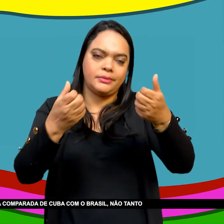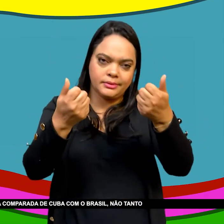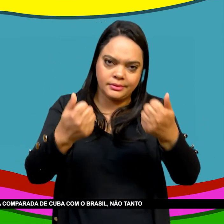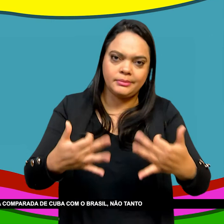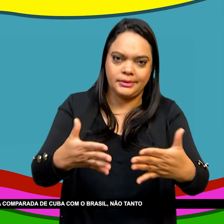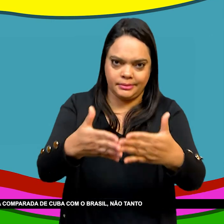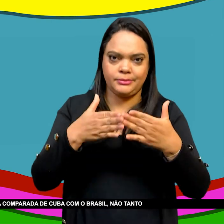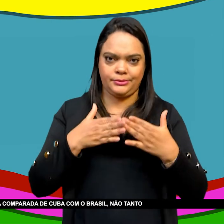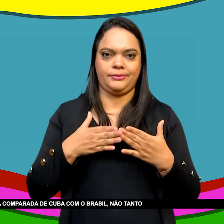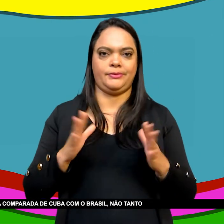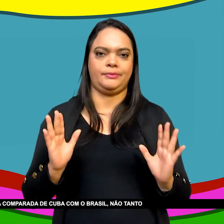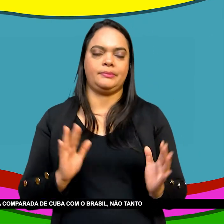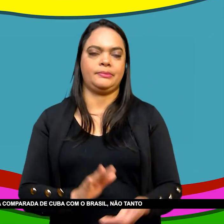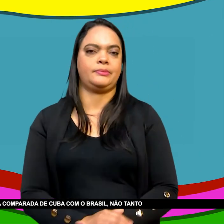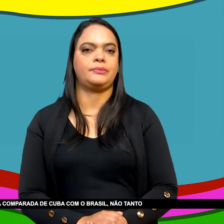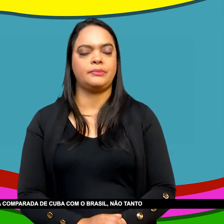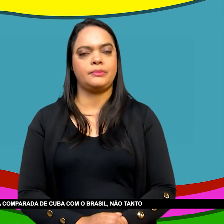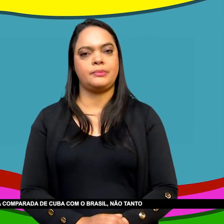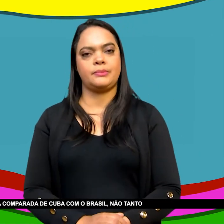Comparada De Cuba